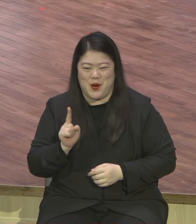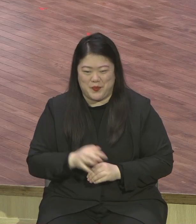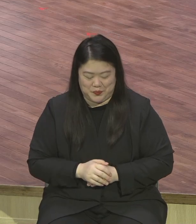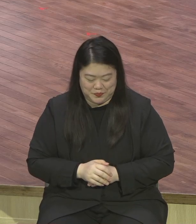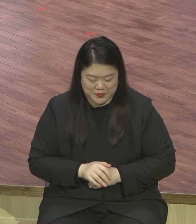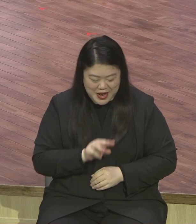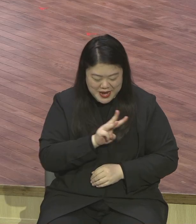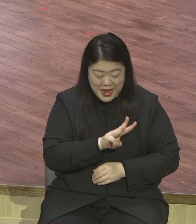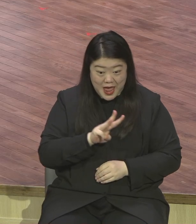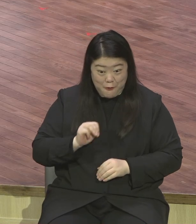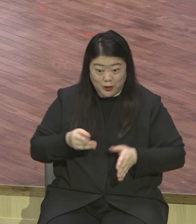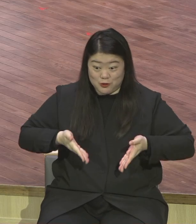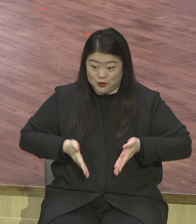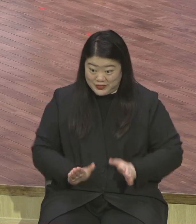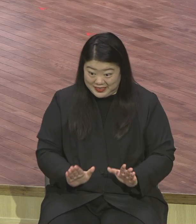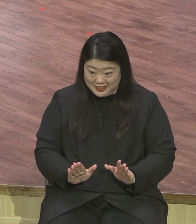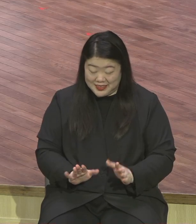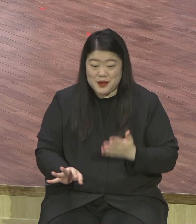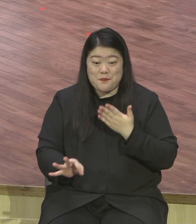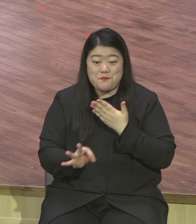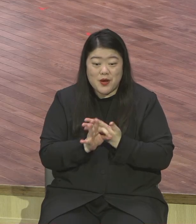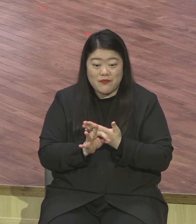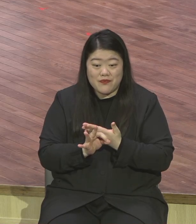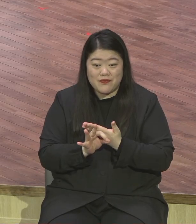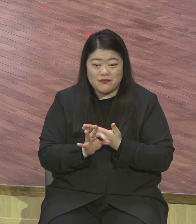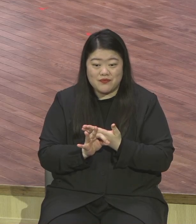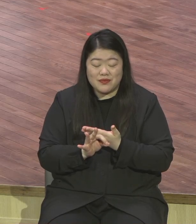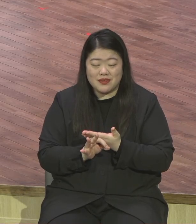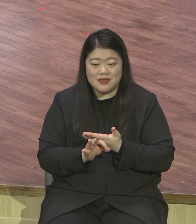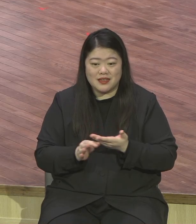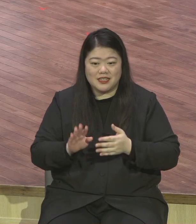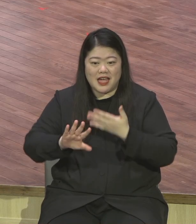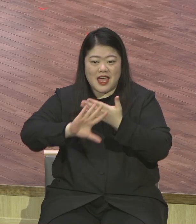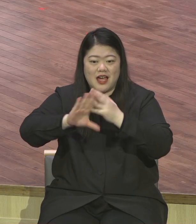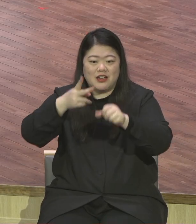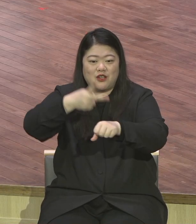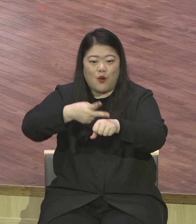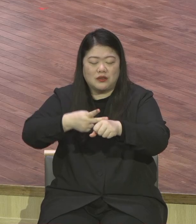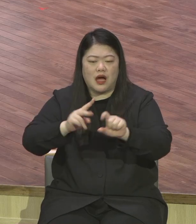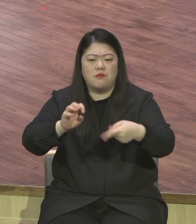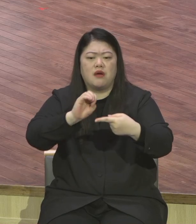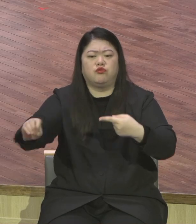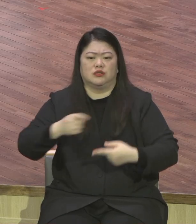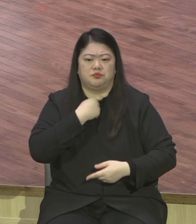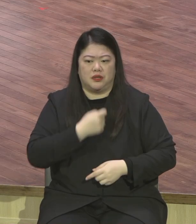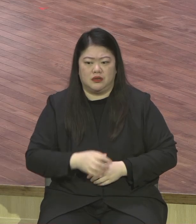랩런트도 후대도 싹 다 성교사로 움직였어요 다 성교사로 그냥 막